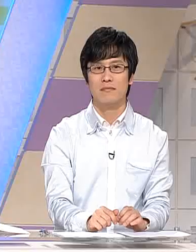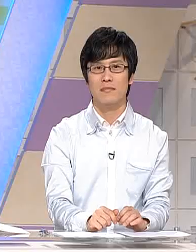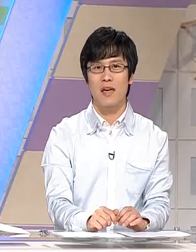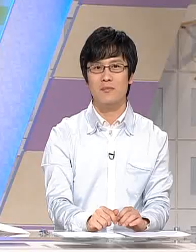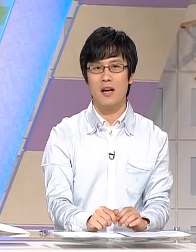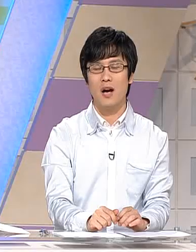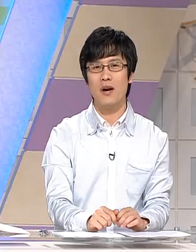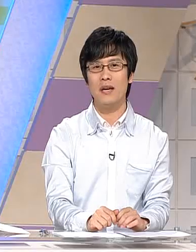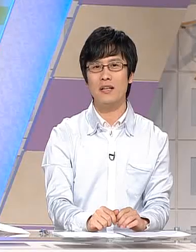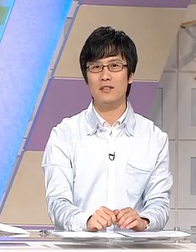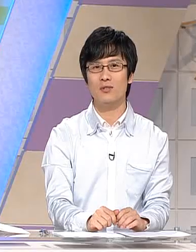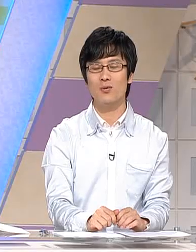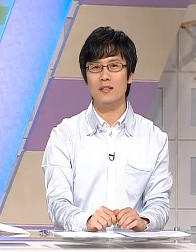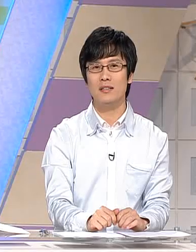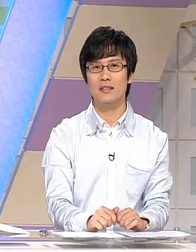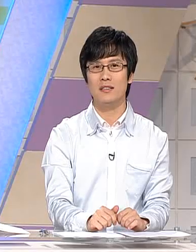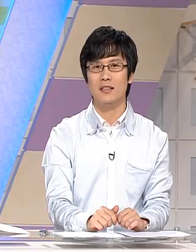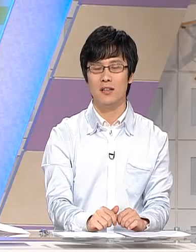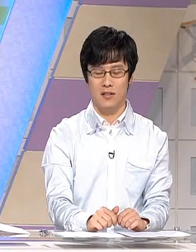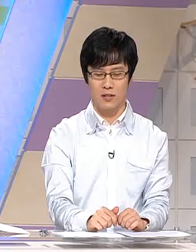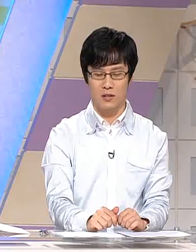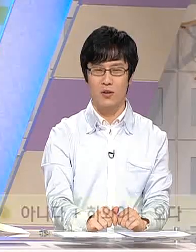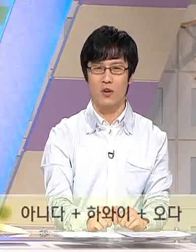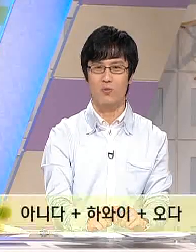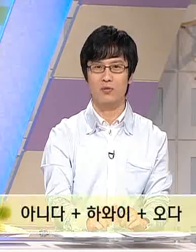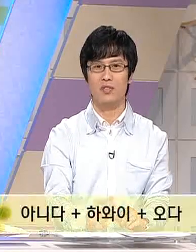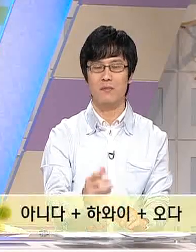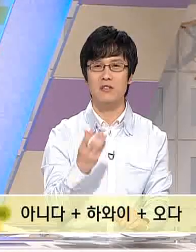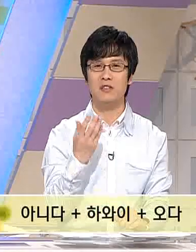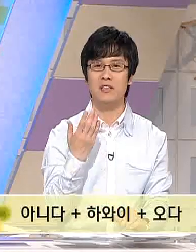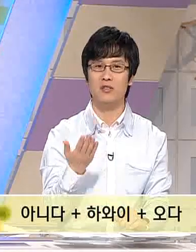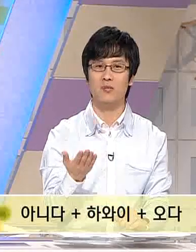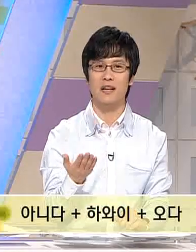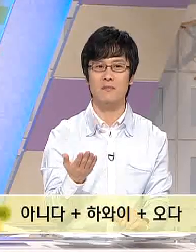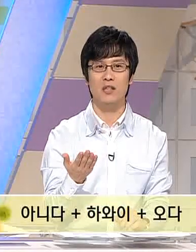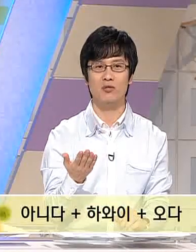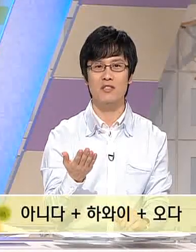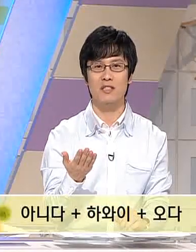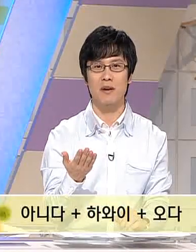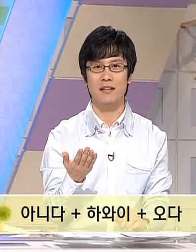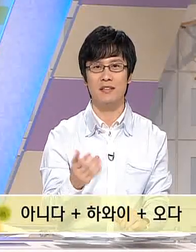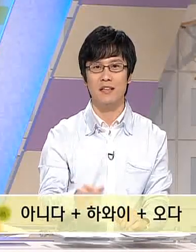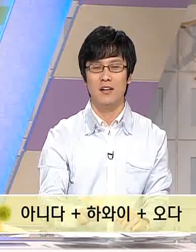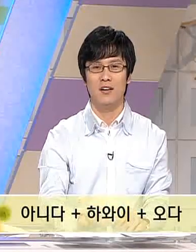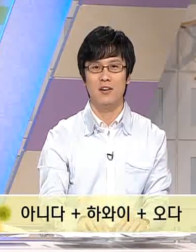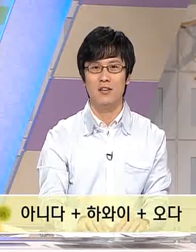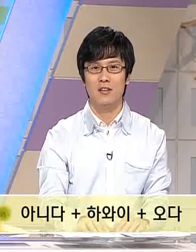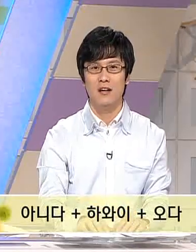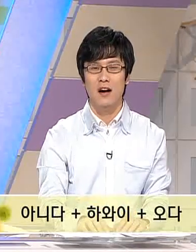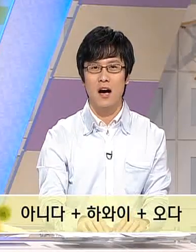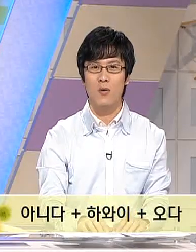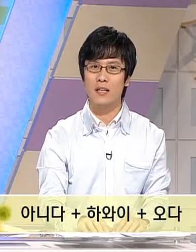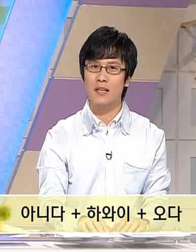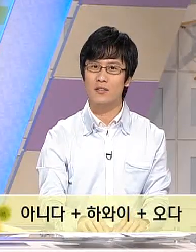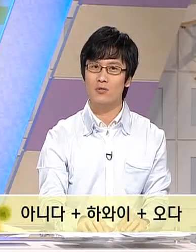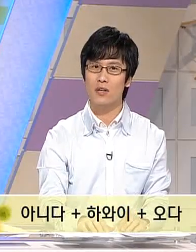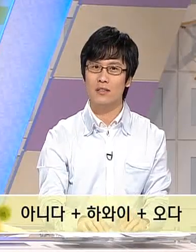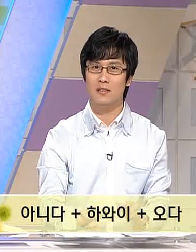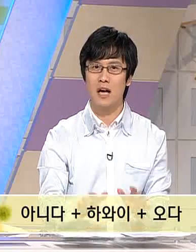네 하와이라는 수화는 여러분 임혜선 선생님께서도 말씀해주셨지만 하와이라는 수화는